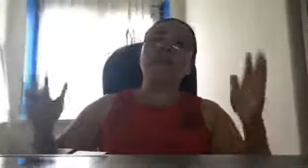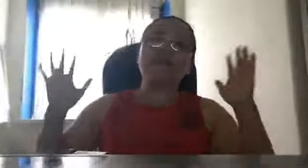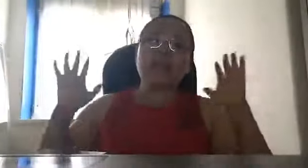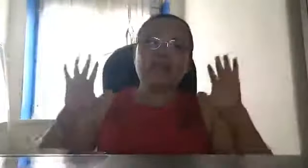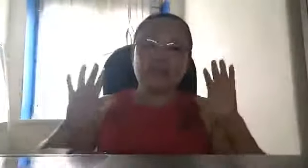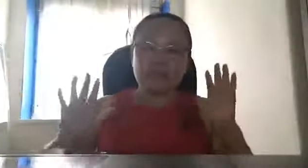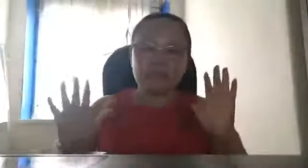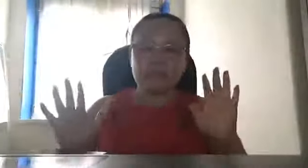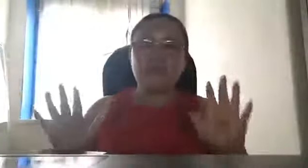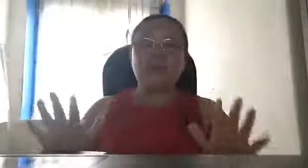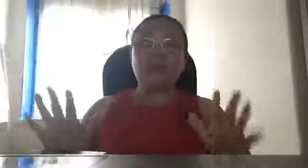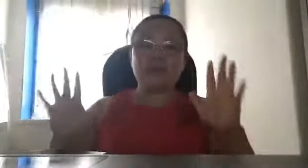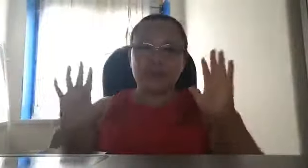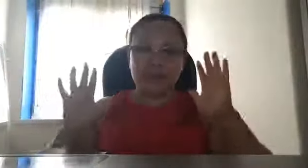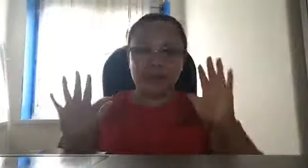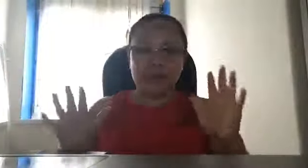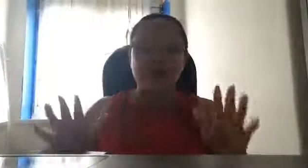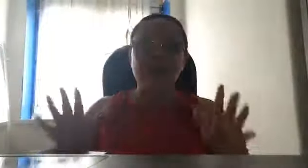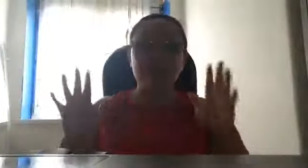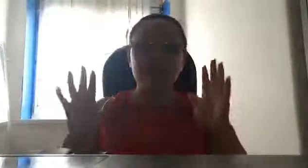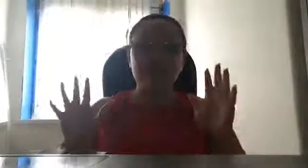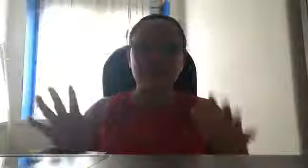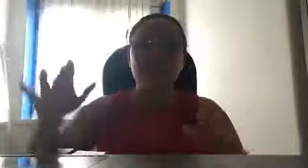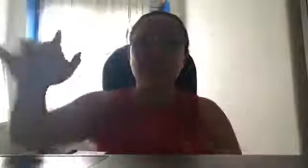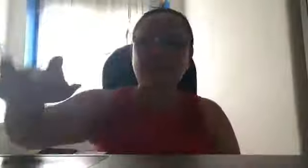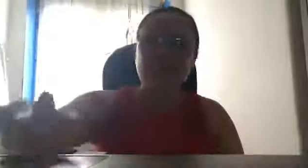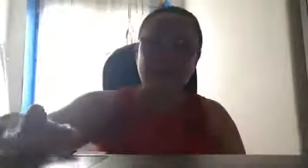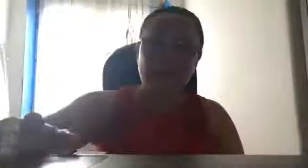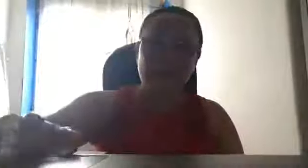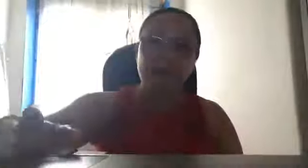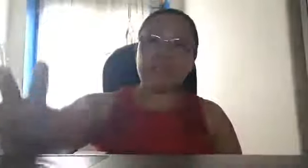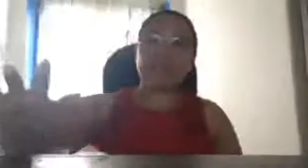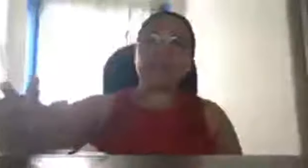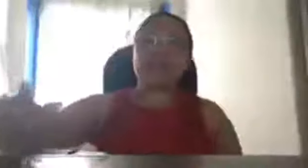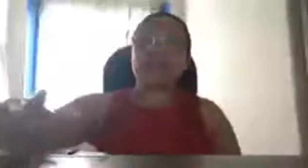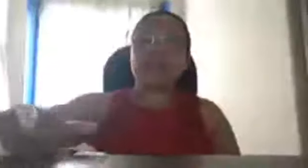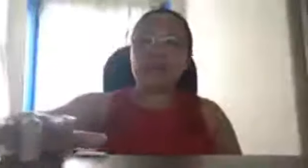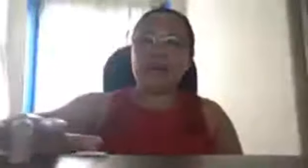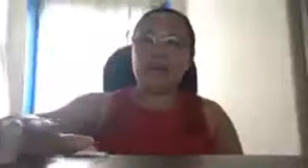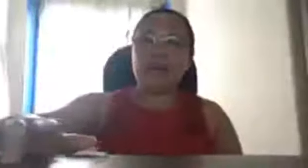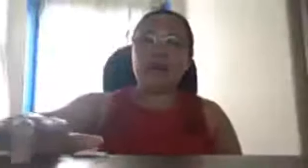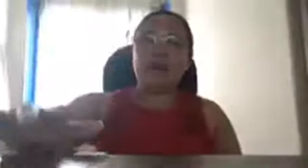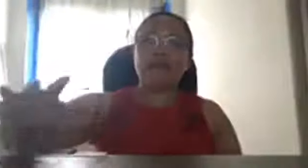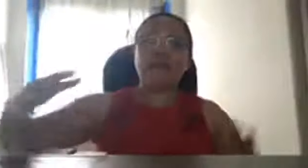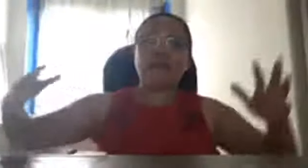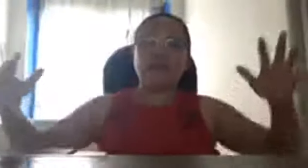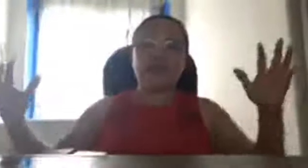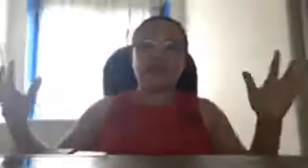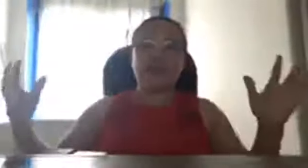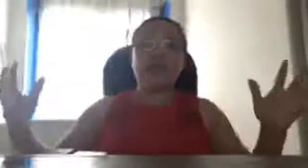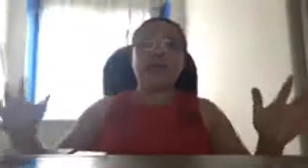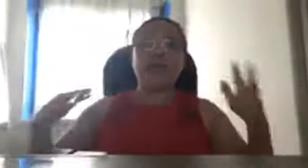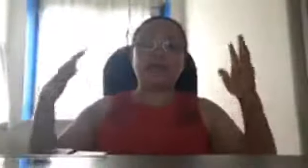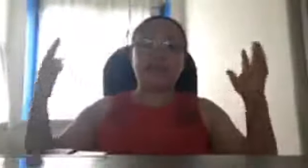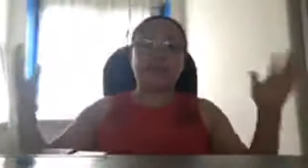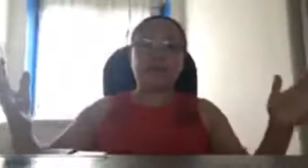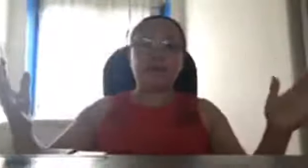yan po talaga ang totoong nangyari kaya syempre para hindi tayo